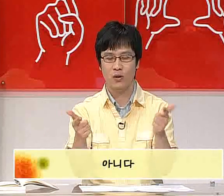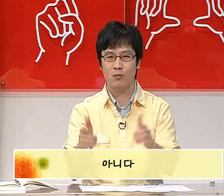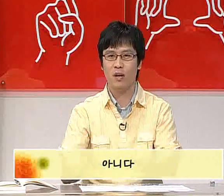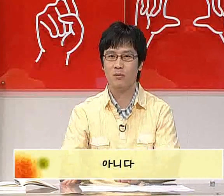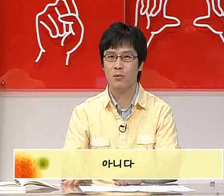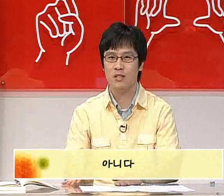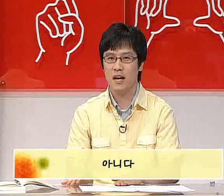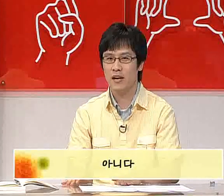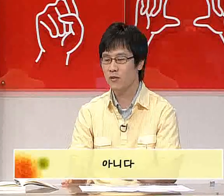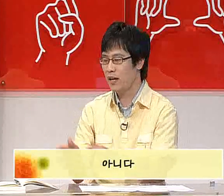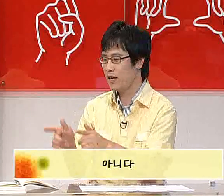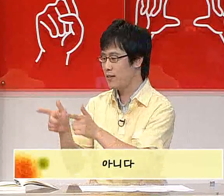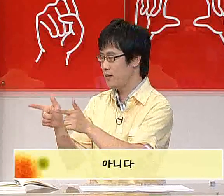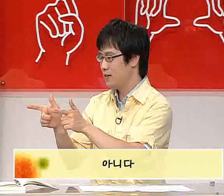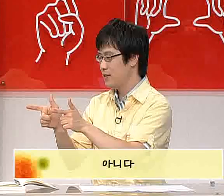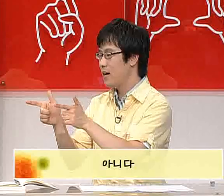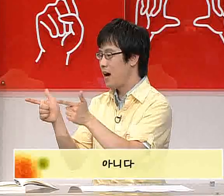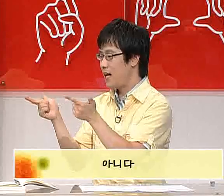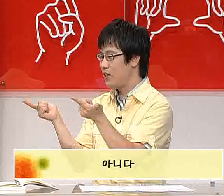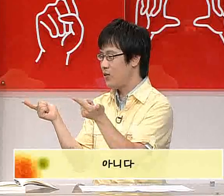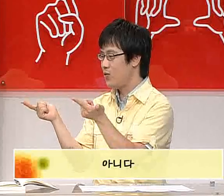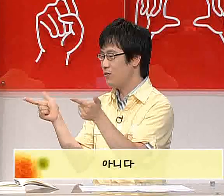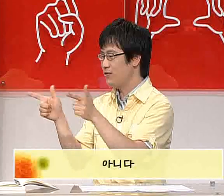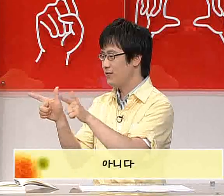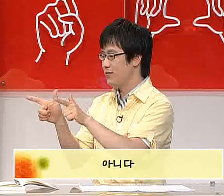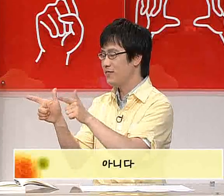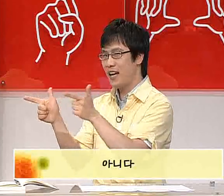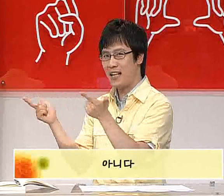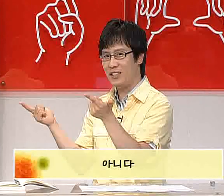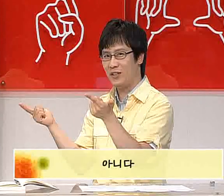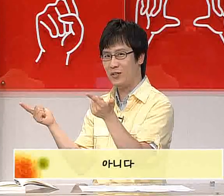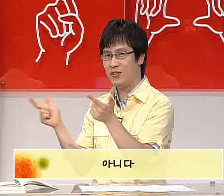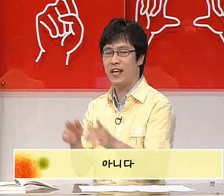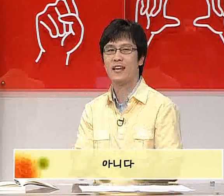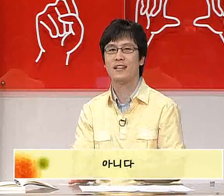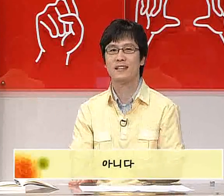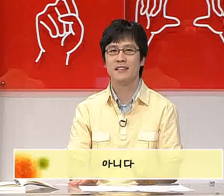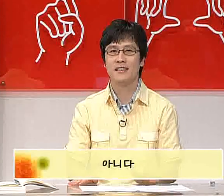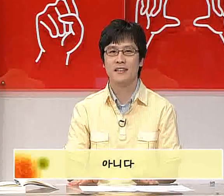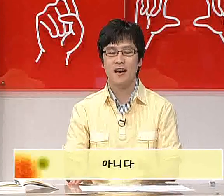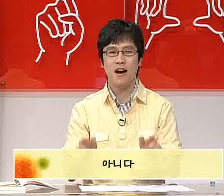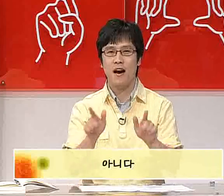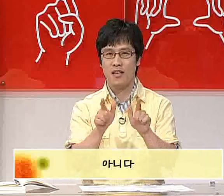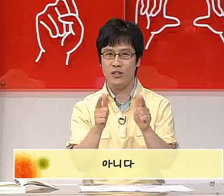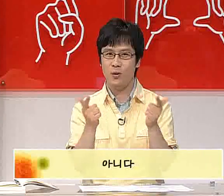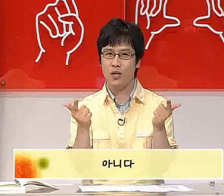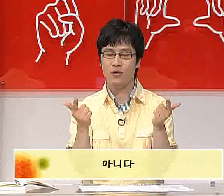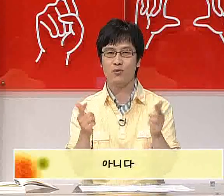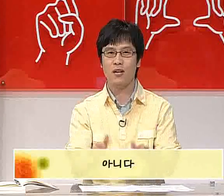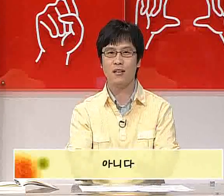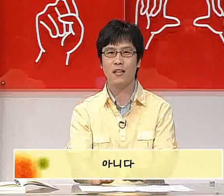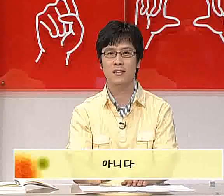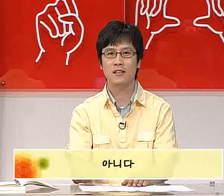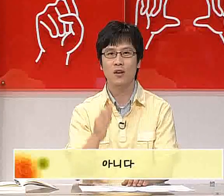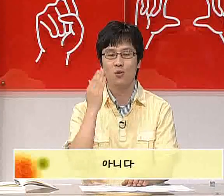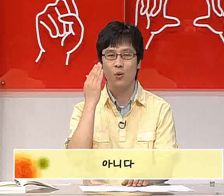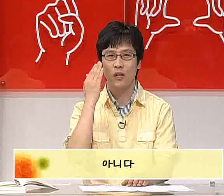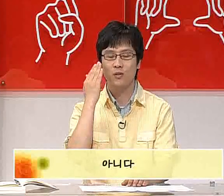옆으로 한번 보실까요? 네. 아니요. 아니요. 네. 아니요라는 수화를 할 때는 고개도